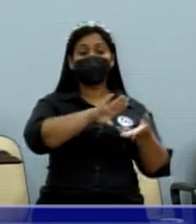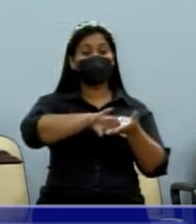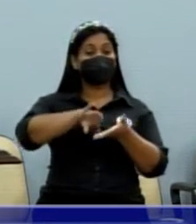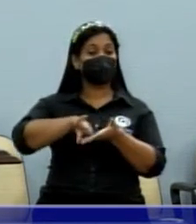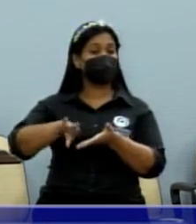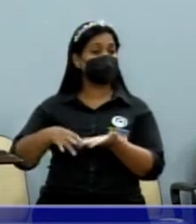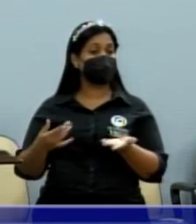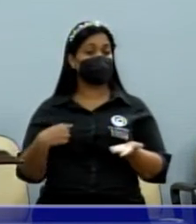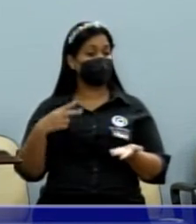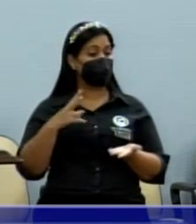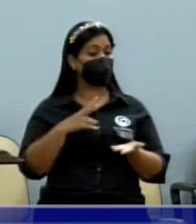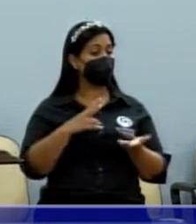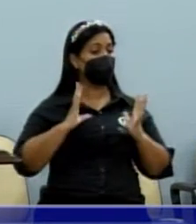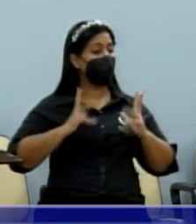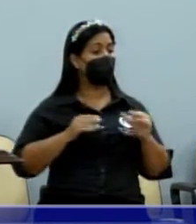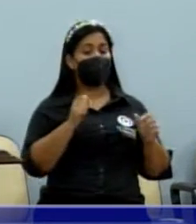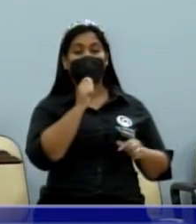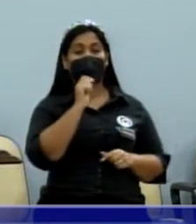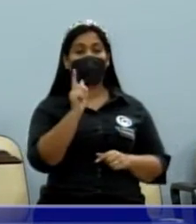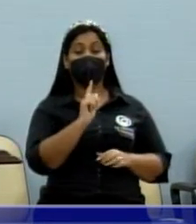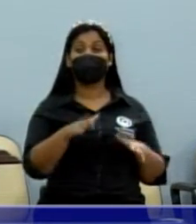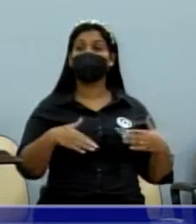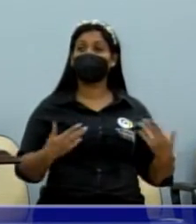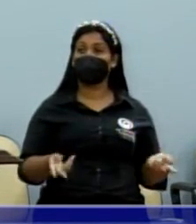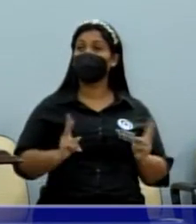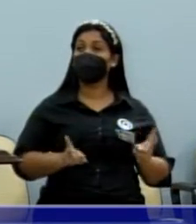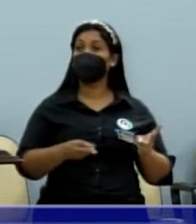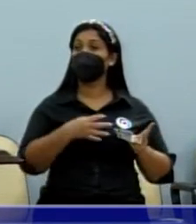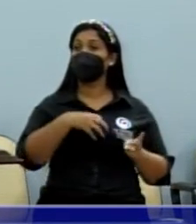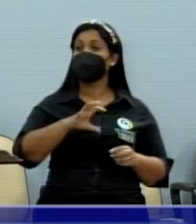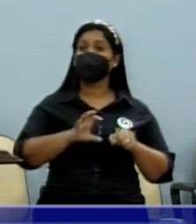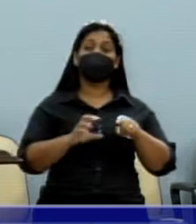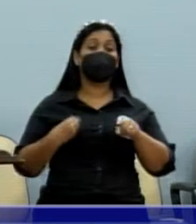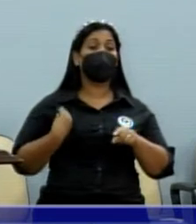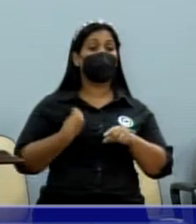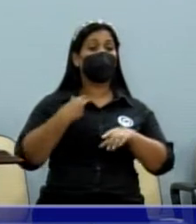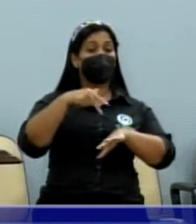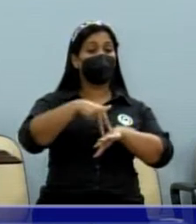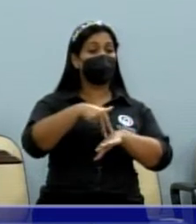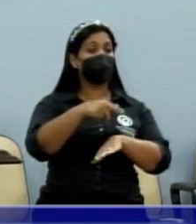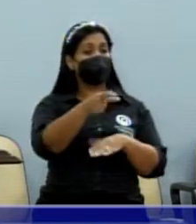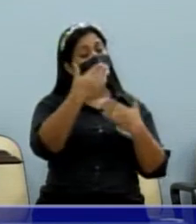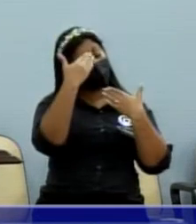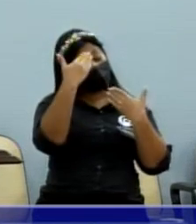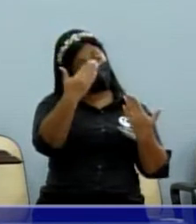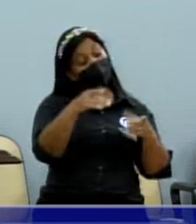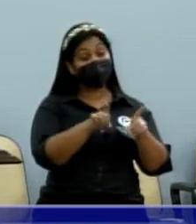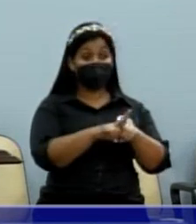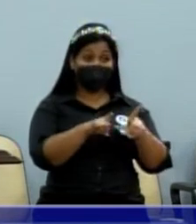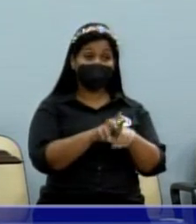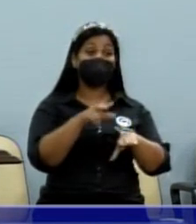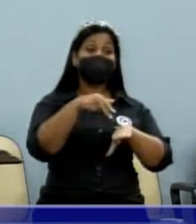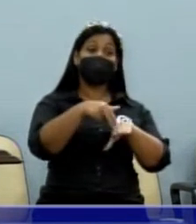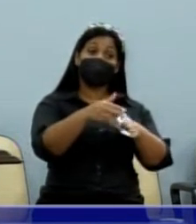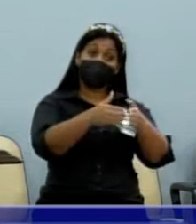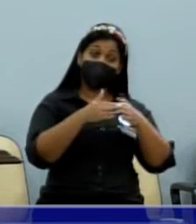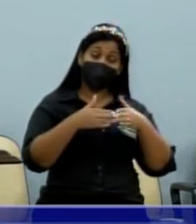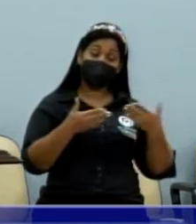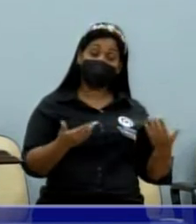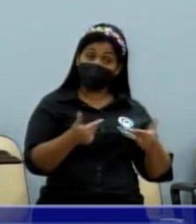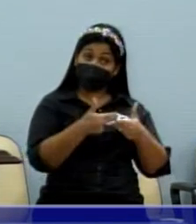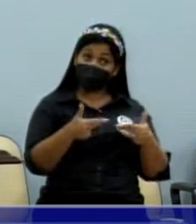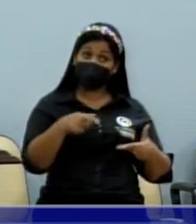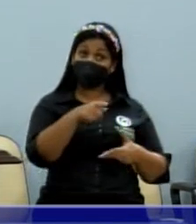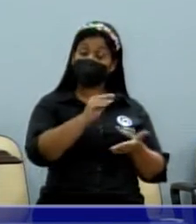nem sequer o ferrugem de lá. Então, da mesma maneira que eu venho aqui te agradecer, eu tenho que te cobrar de umas